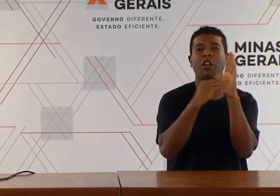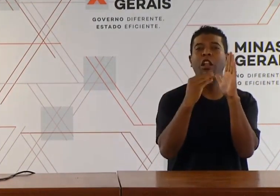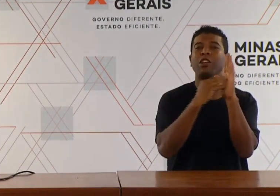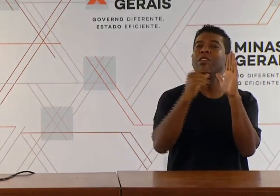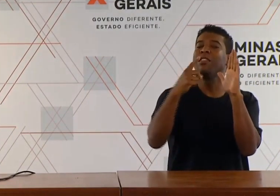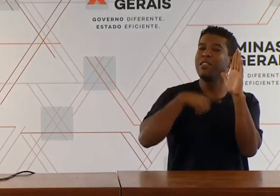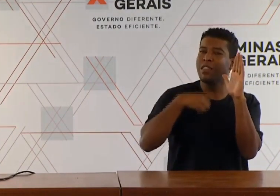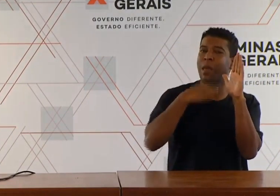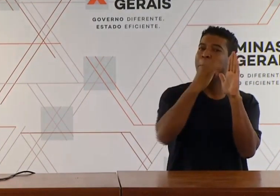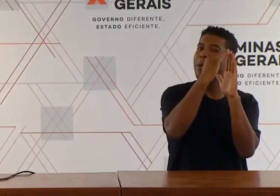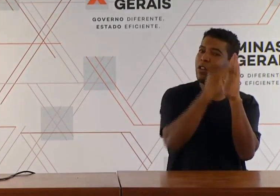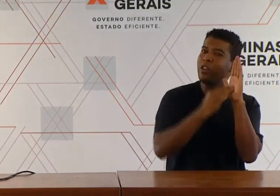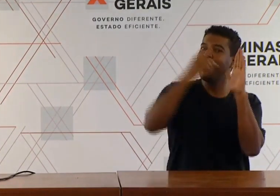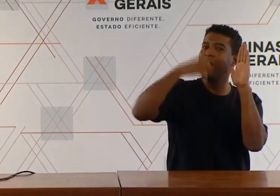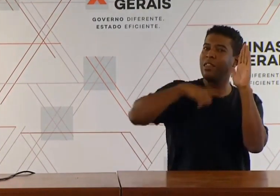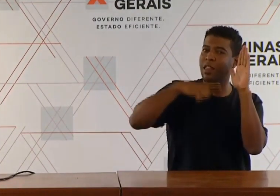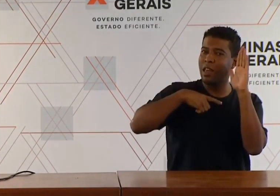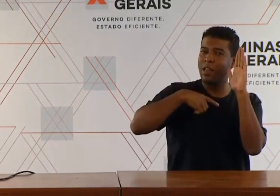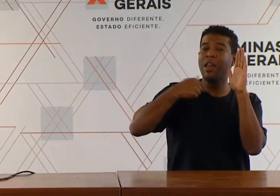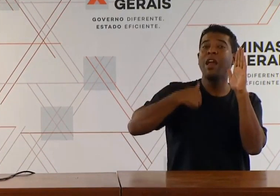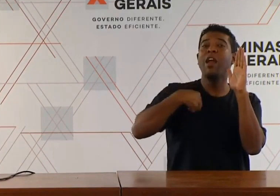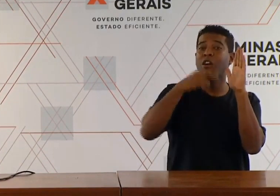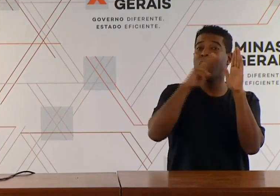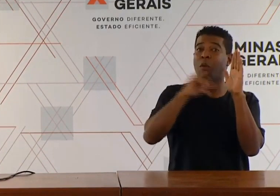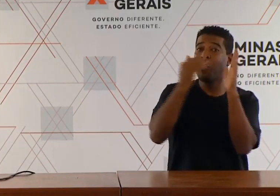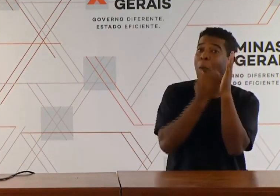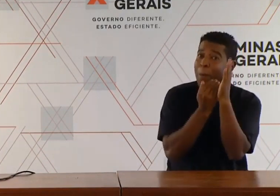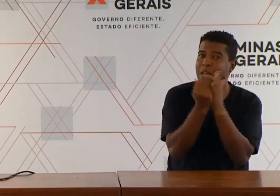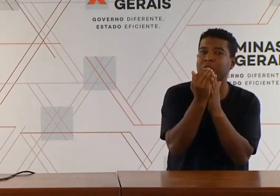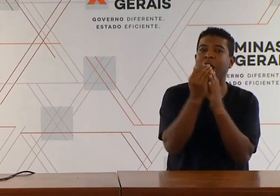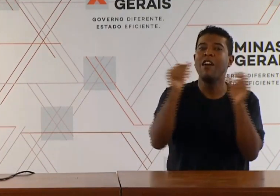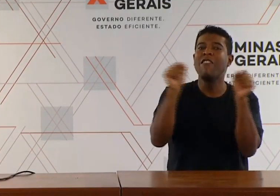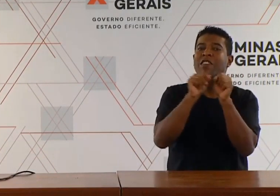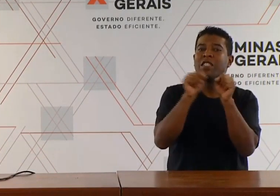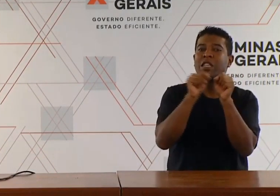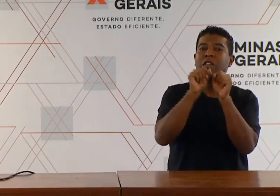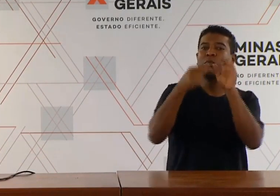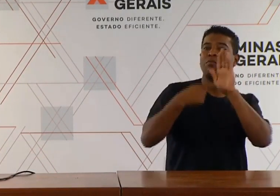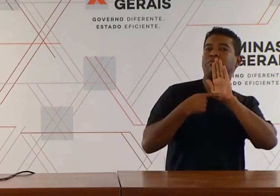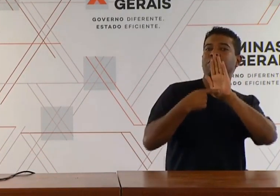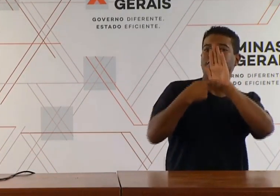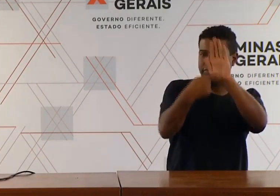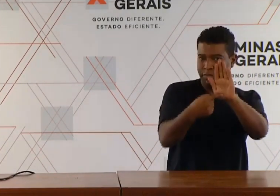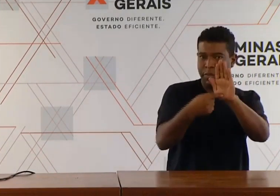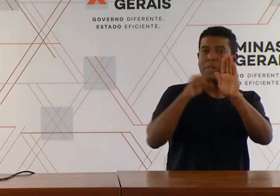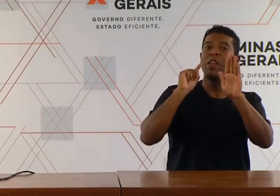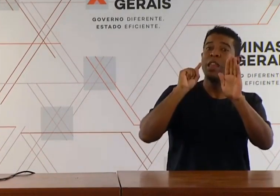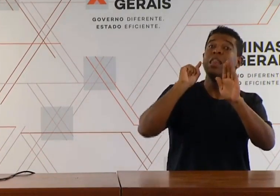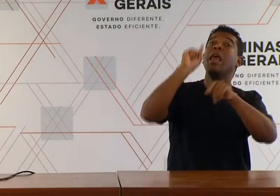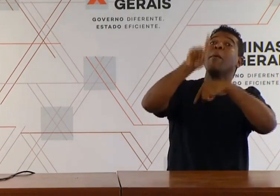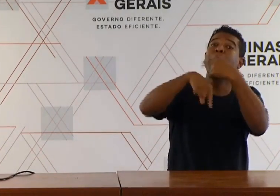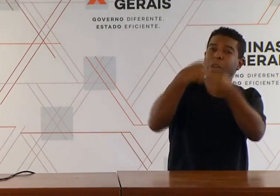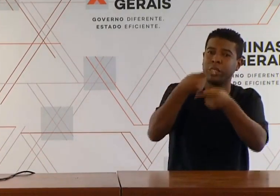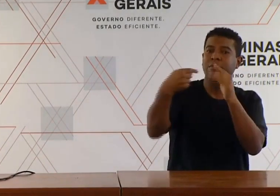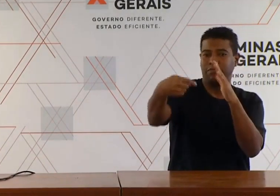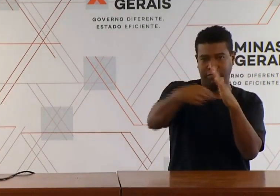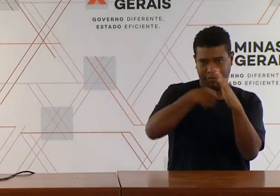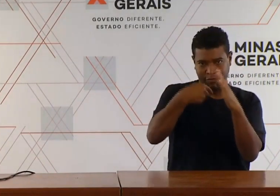gente tem vivido agora. Eu vou começar fazendo uma apresentação e a gente depois caminha para as perguntas.